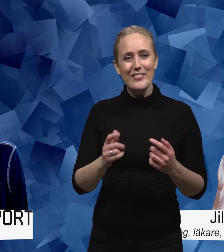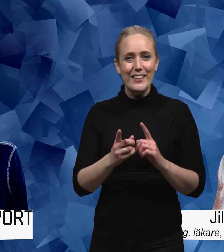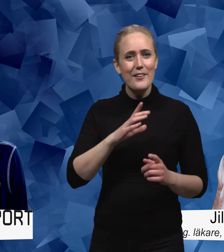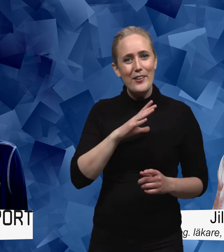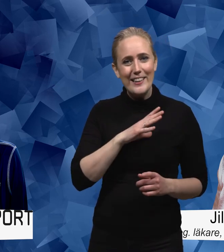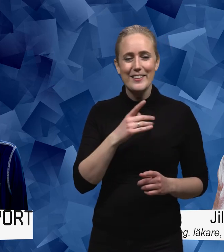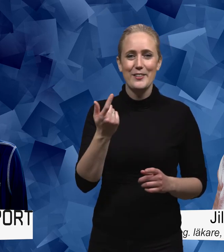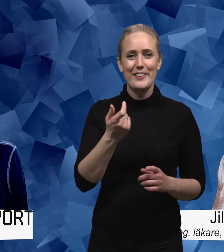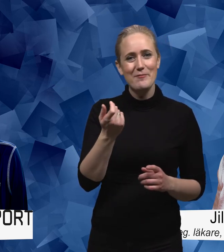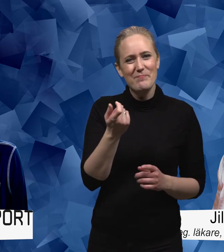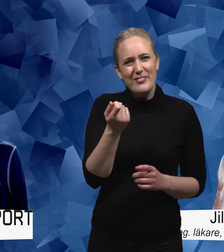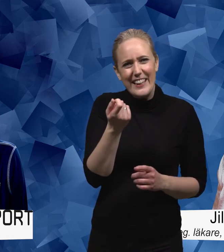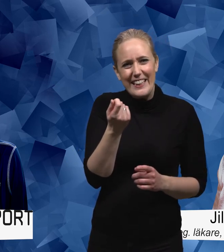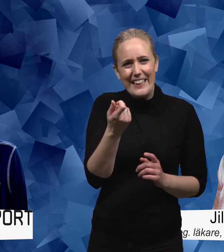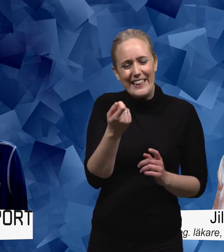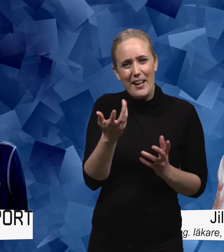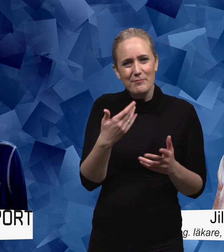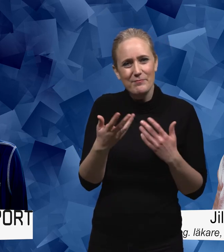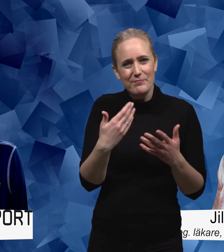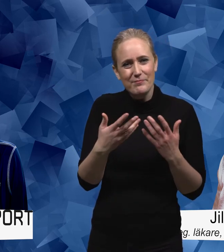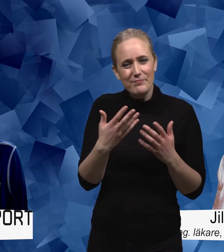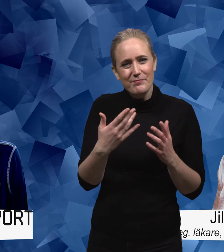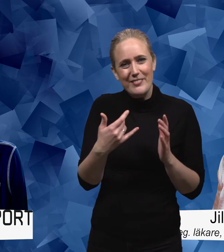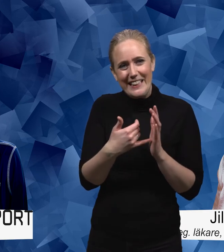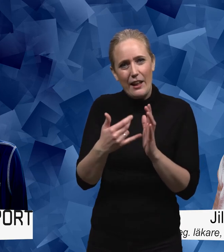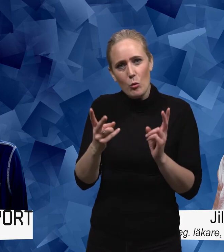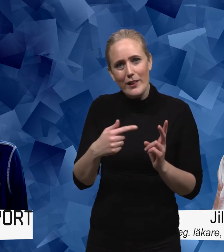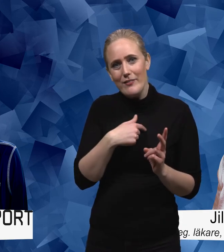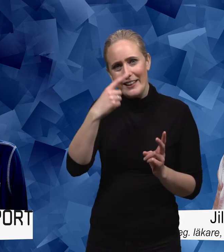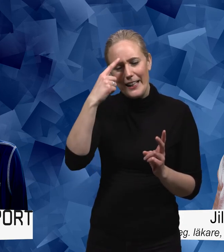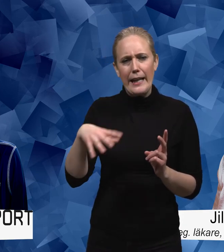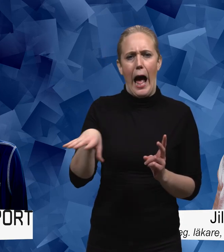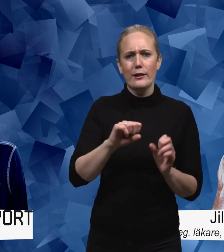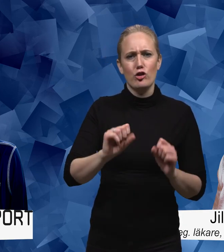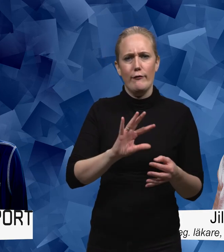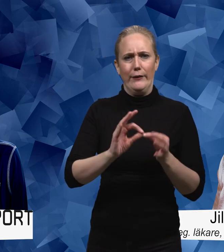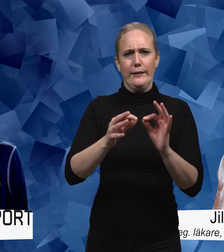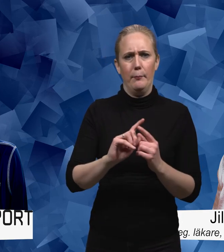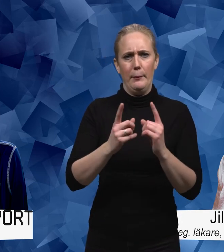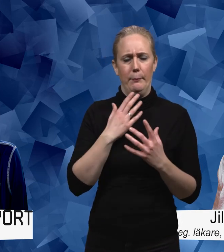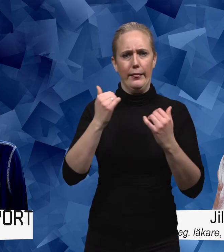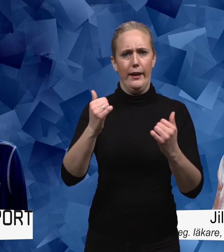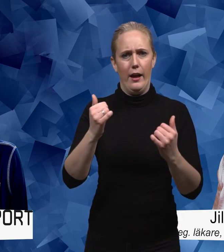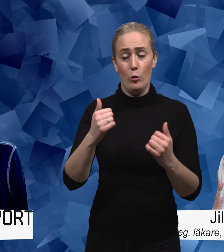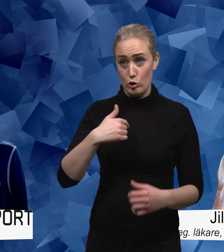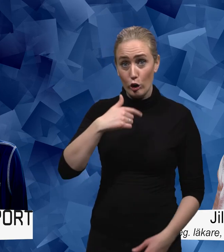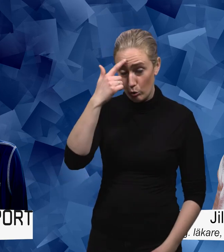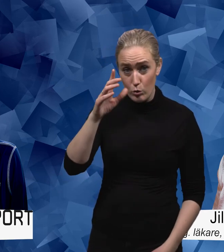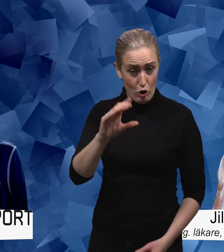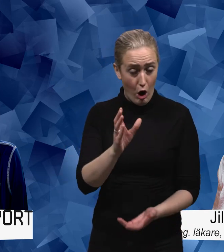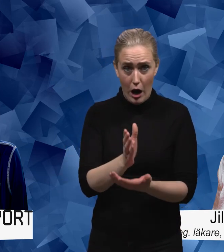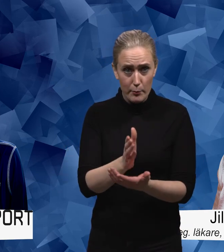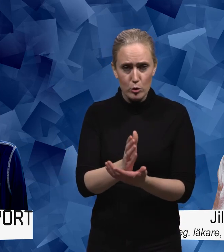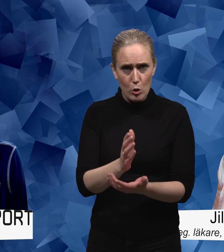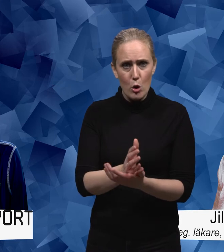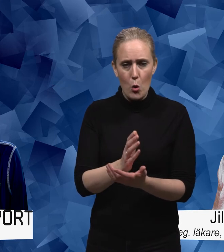en tendens till det att vi får för oss att allting kan fixas och det kan jag tro och det är inte bara